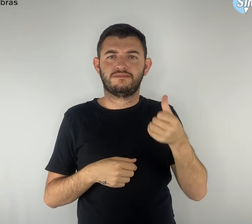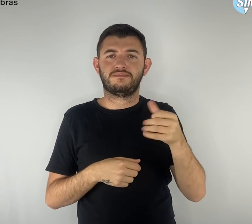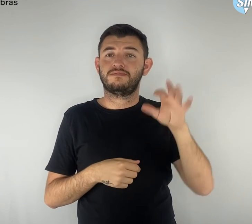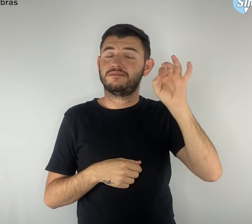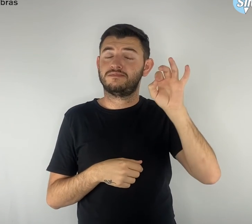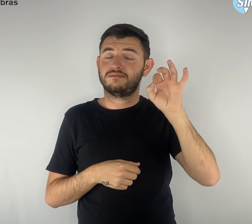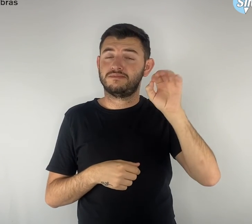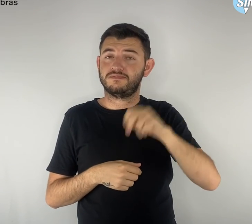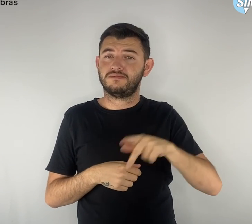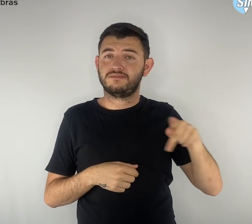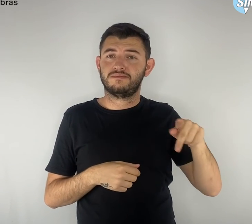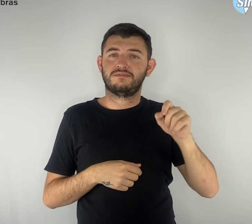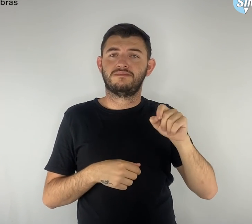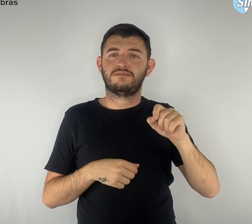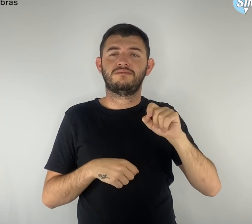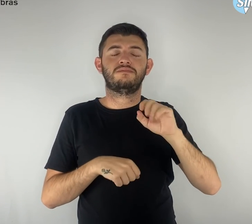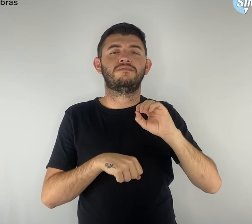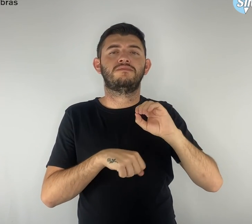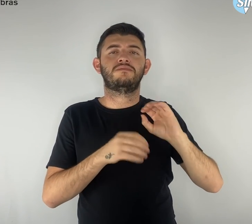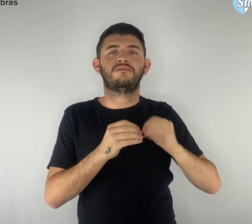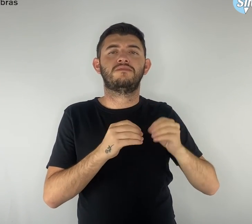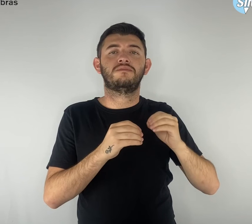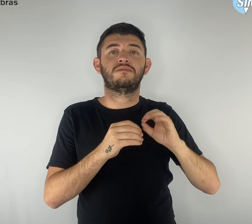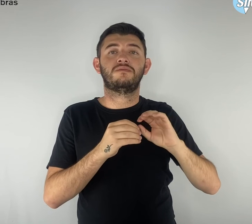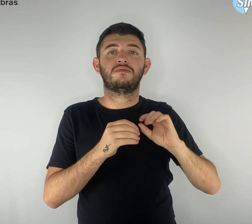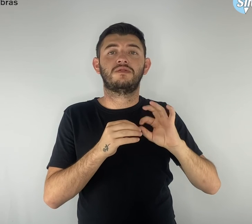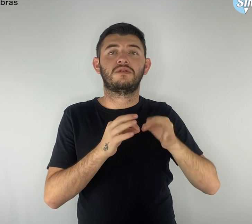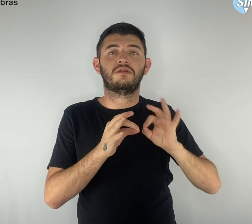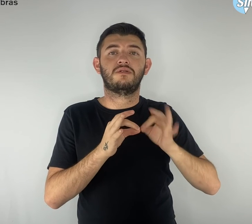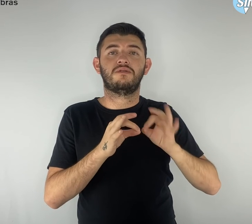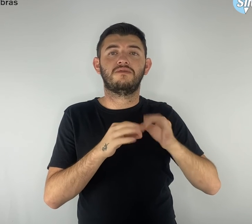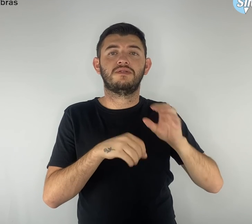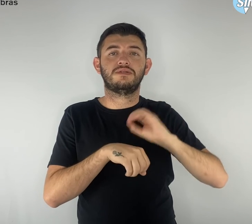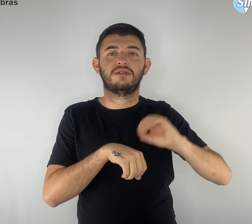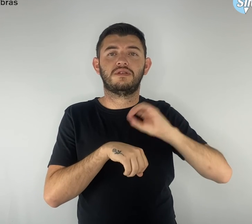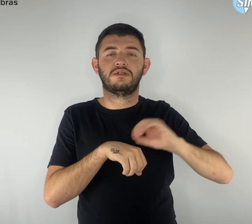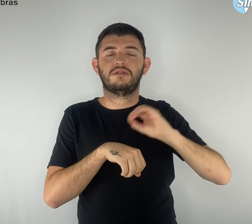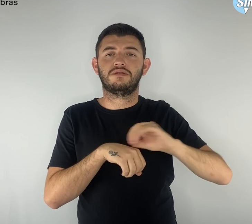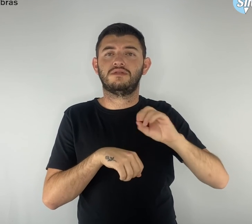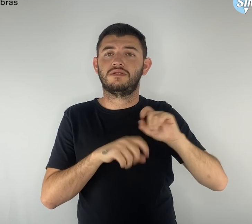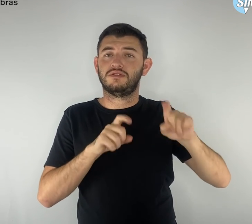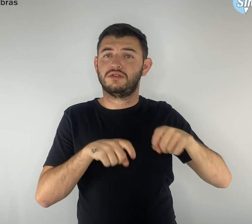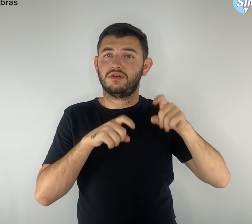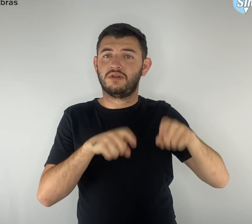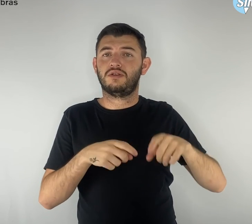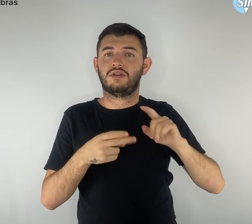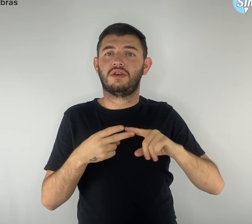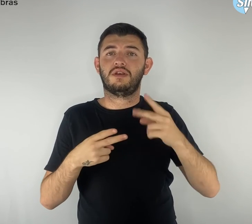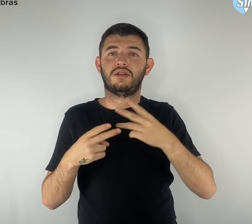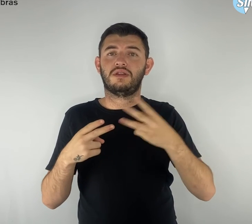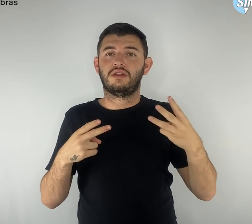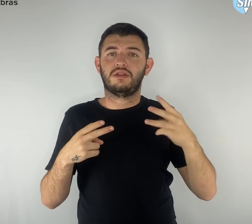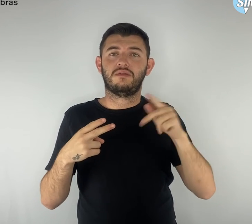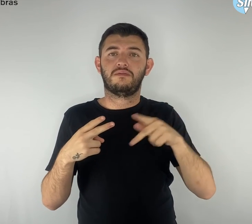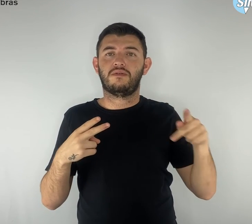oficina de hortas e 33 na de ervas. Geralmente, são disponibilizadas